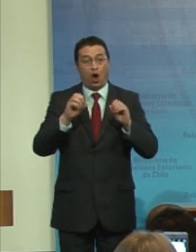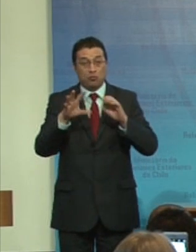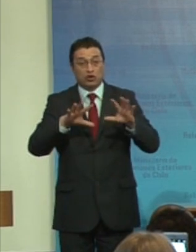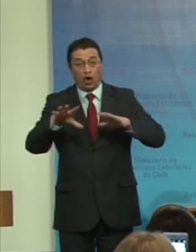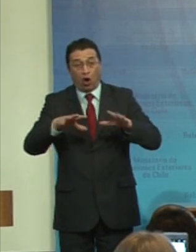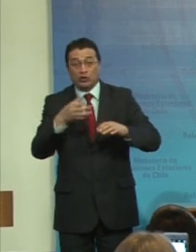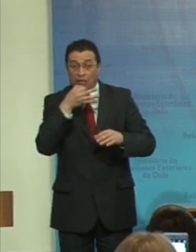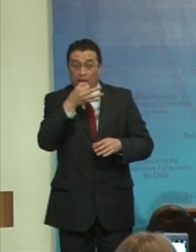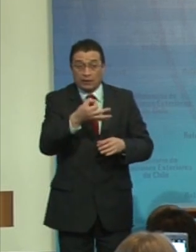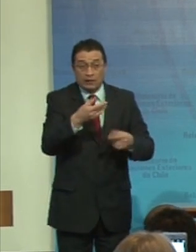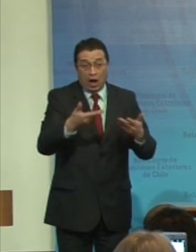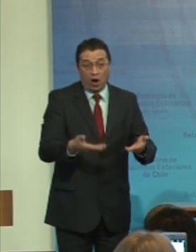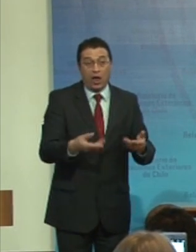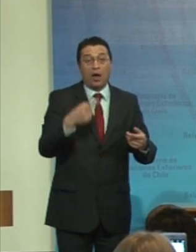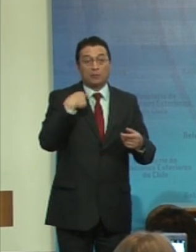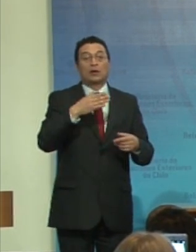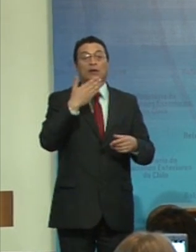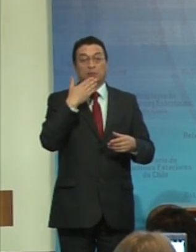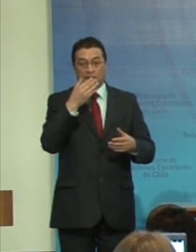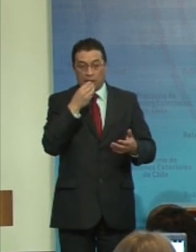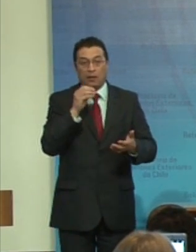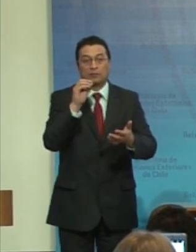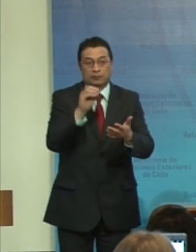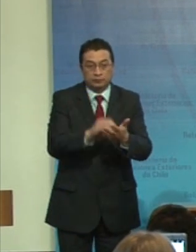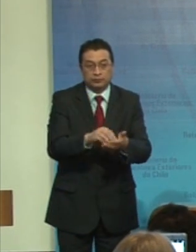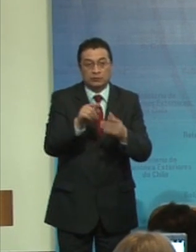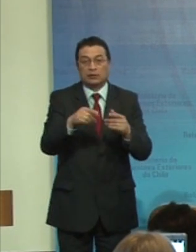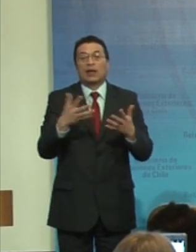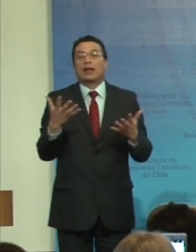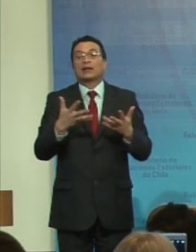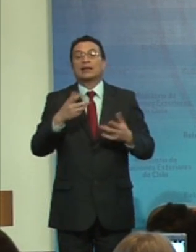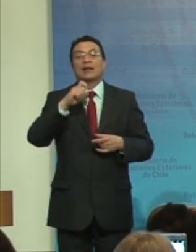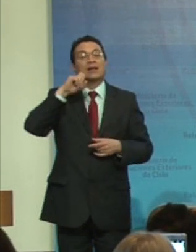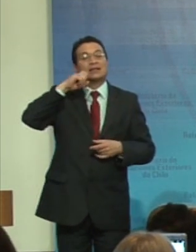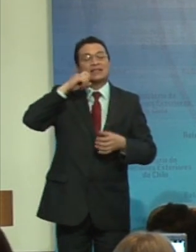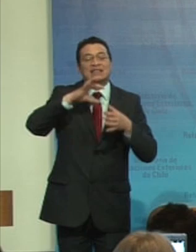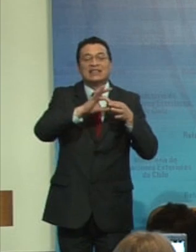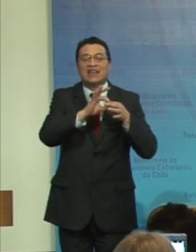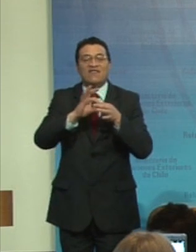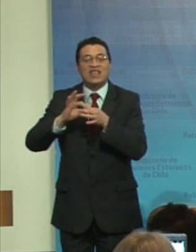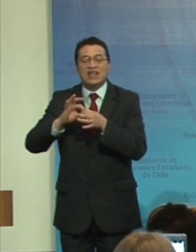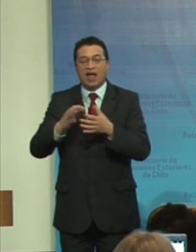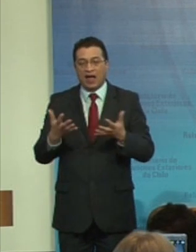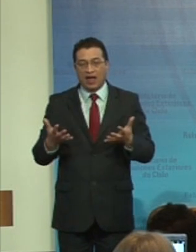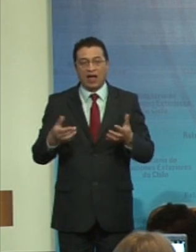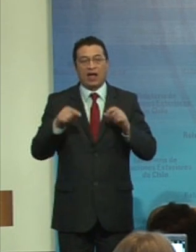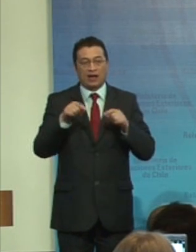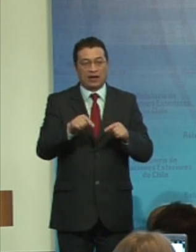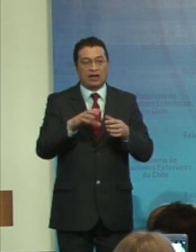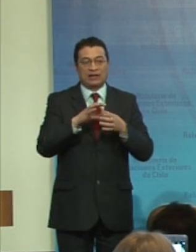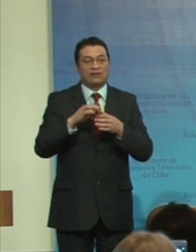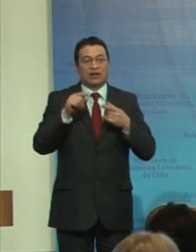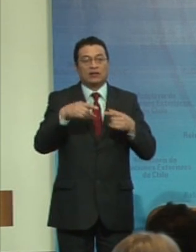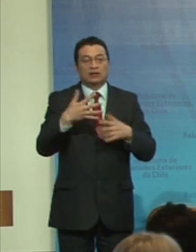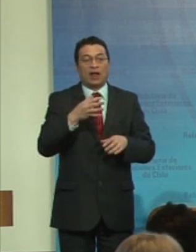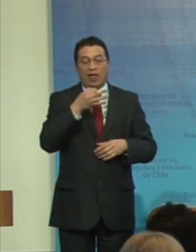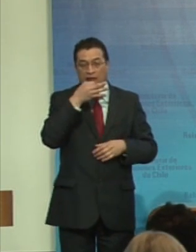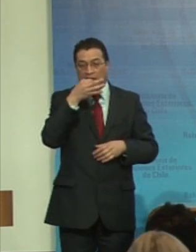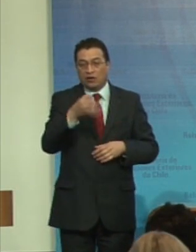Pero también quiero colocar el contexto de lo que ha significado, y ya lo recordaba